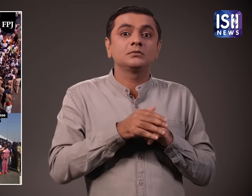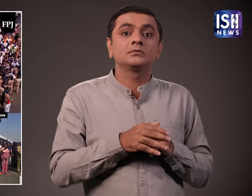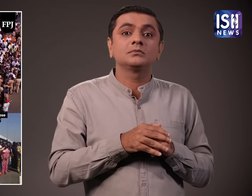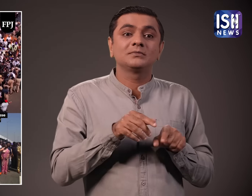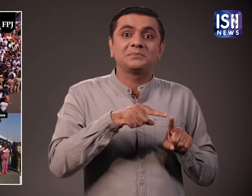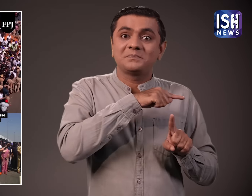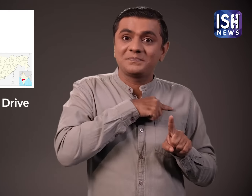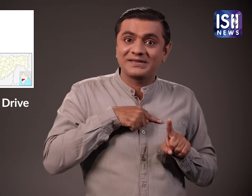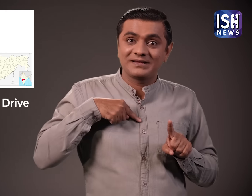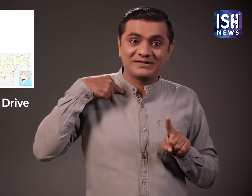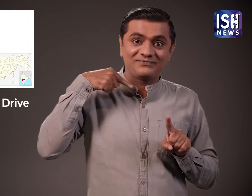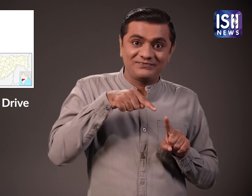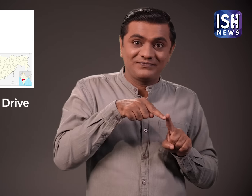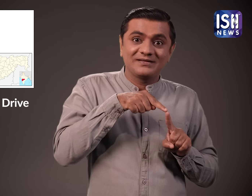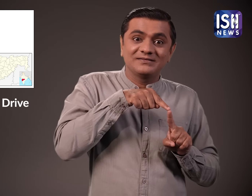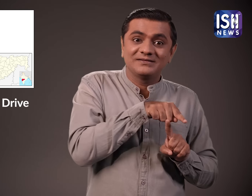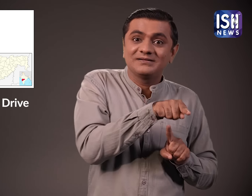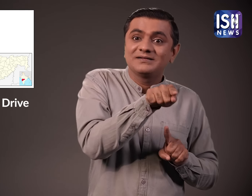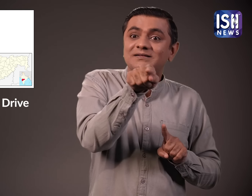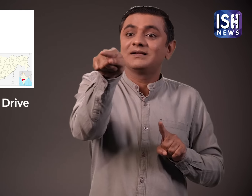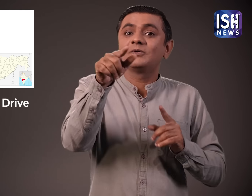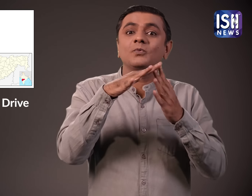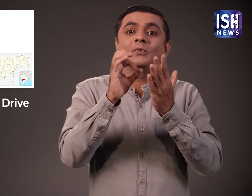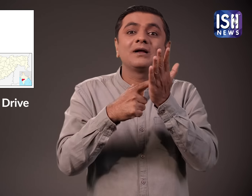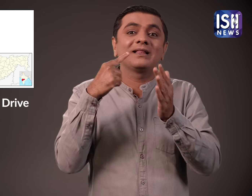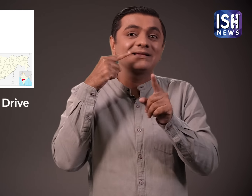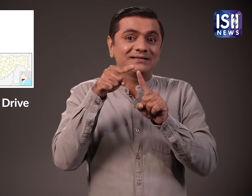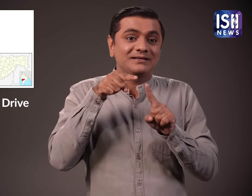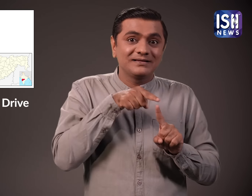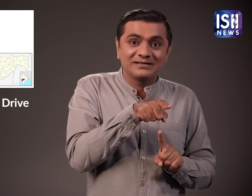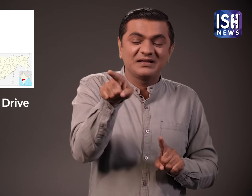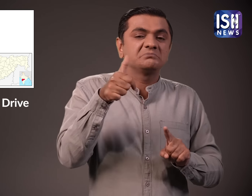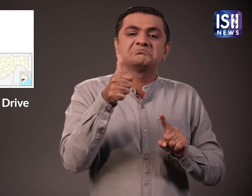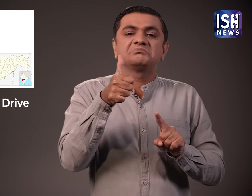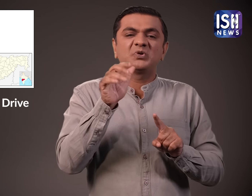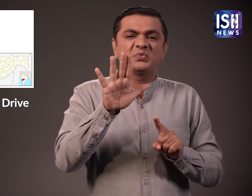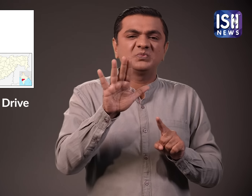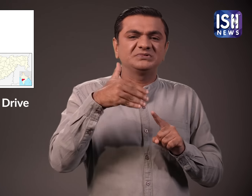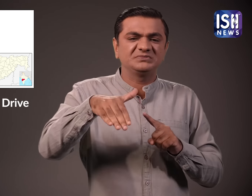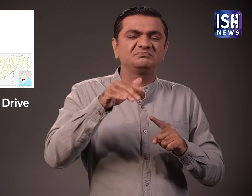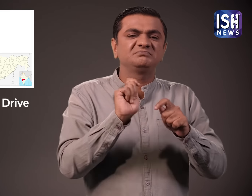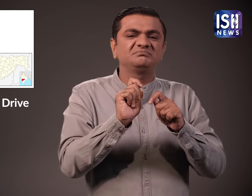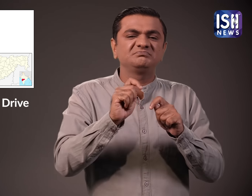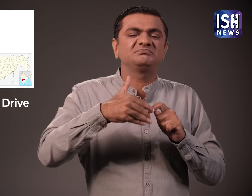मरीन ड्राइब से वरली तक तड्य सड़क का निर्मान कारियत चल रहा है और इसलिए इसे अभी तक नहीं खोला गया